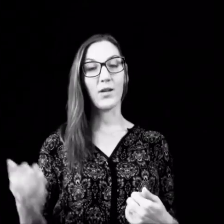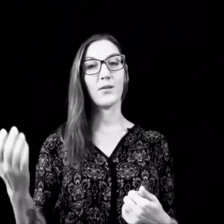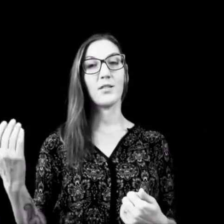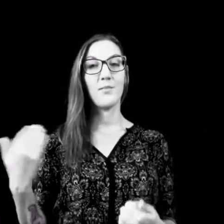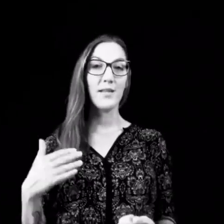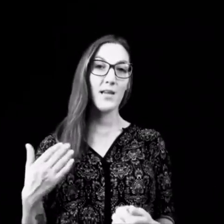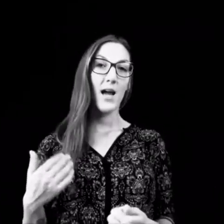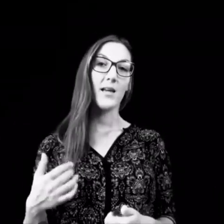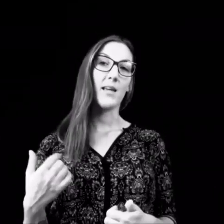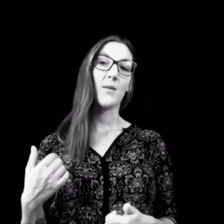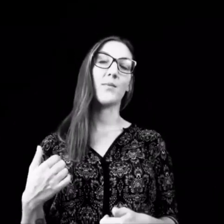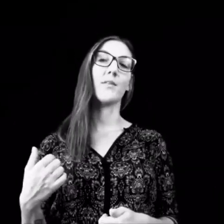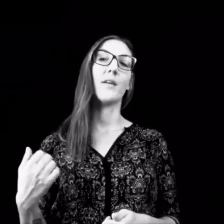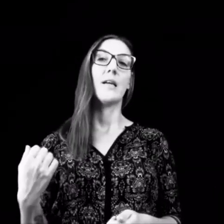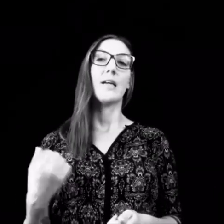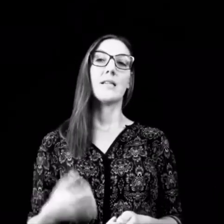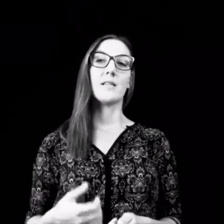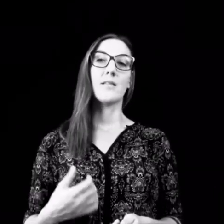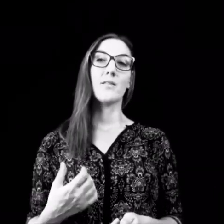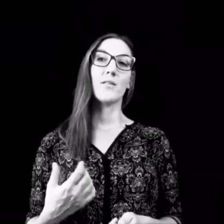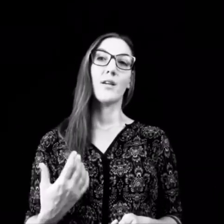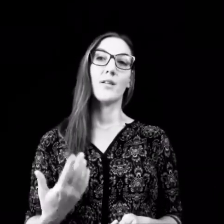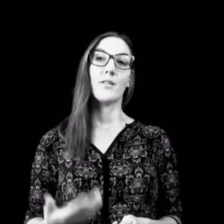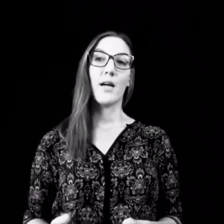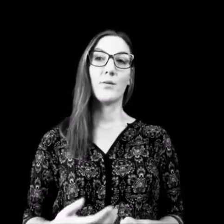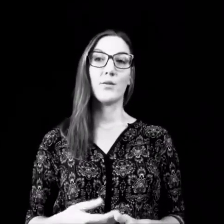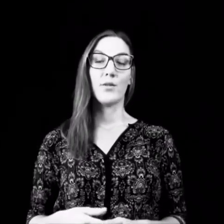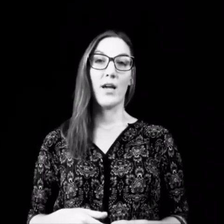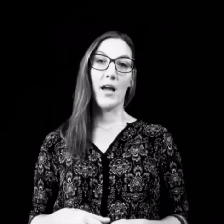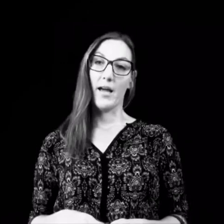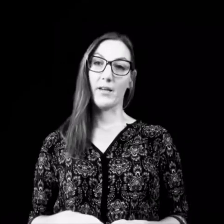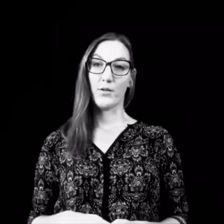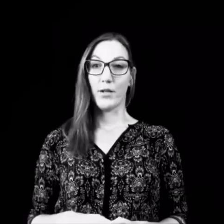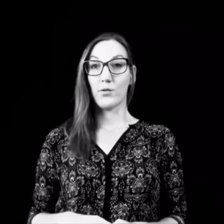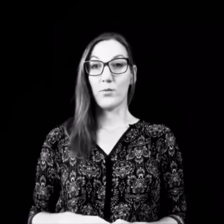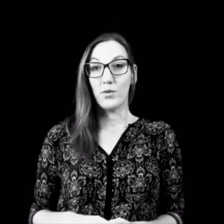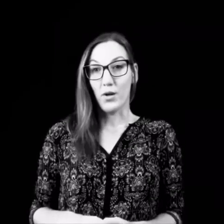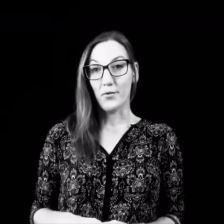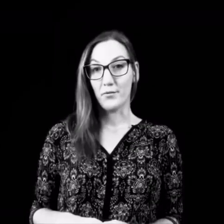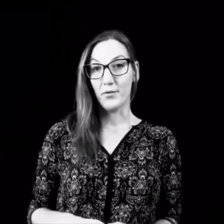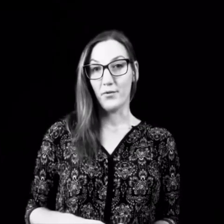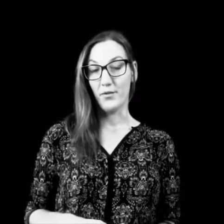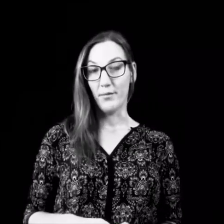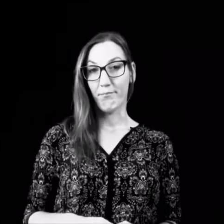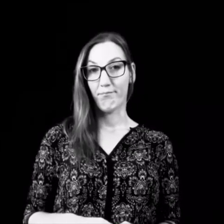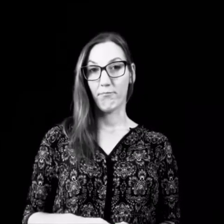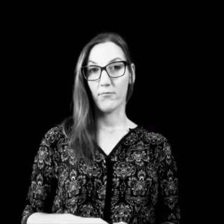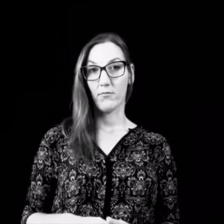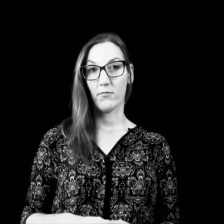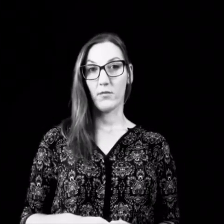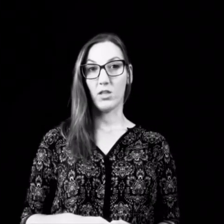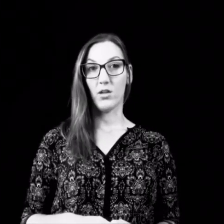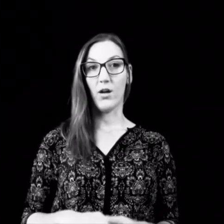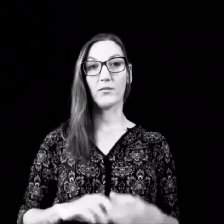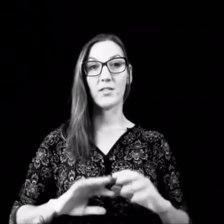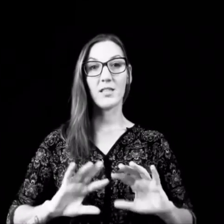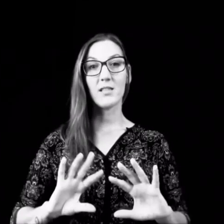auch die mentale Ebene sind dadurch eingeschränkt oder betroffen irgendwie. Und das ist